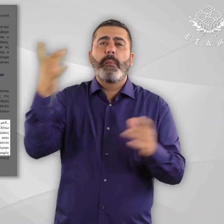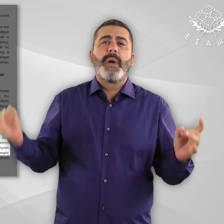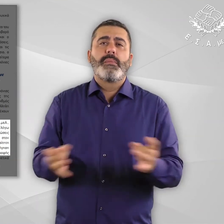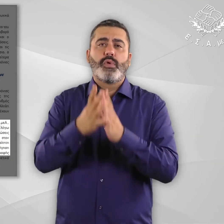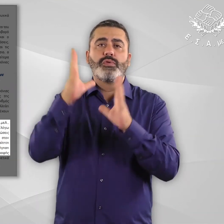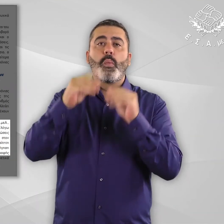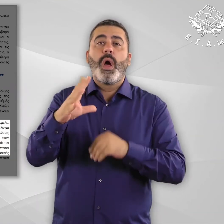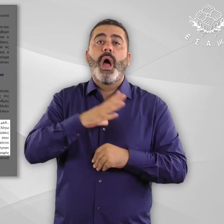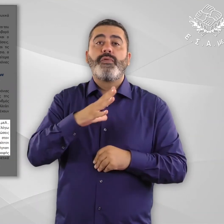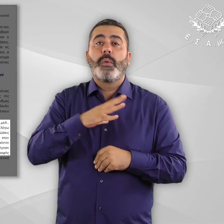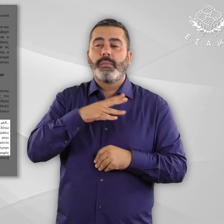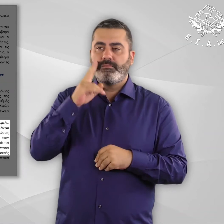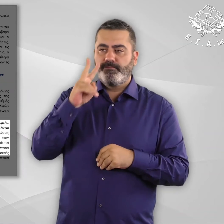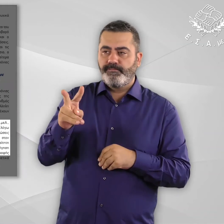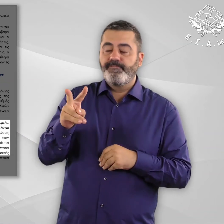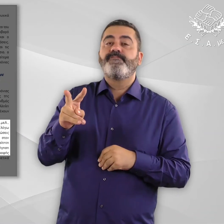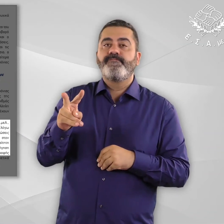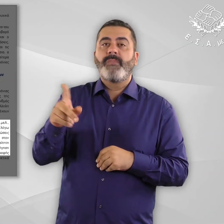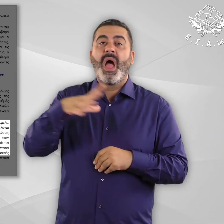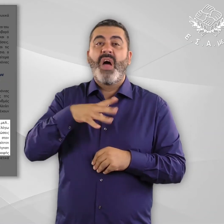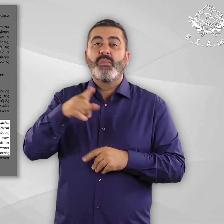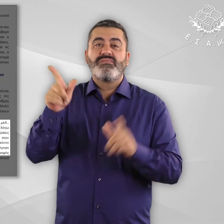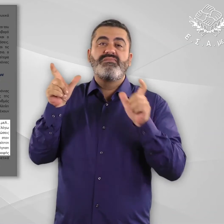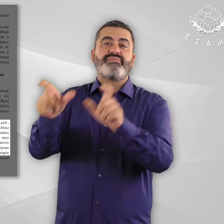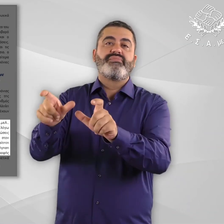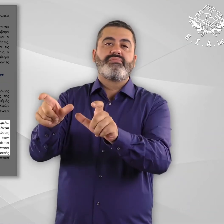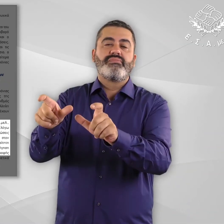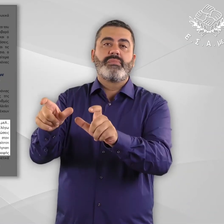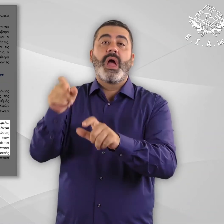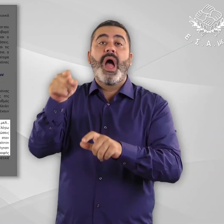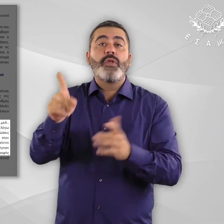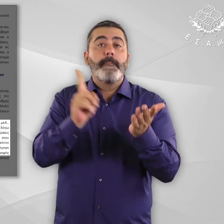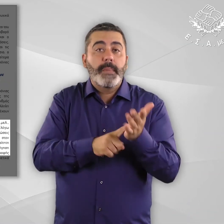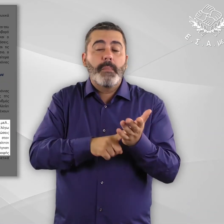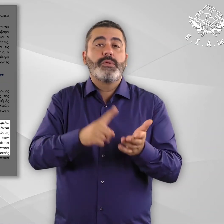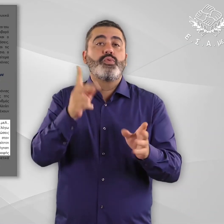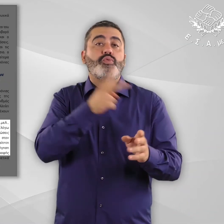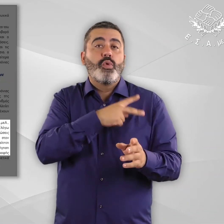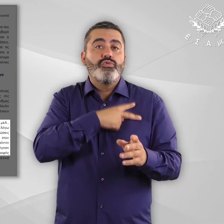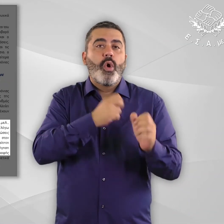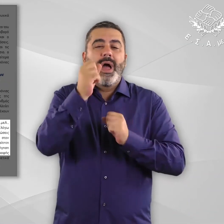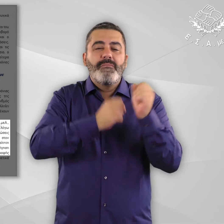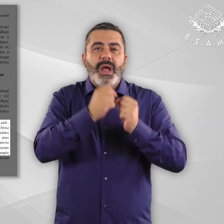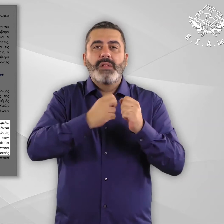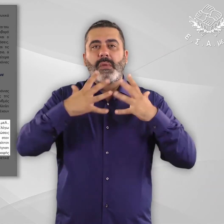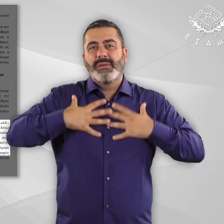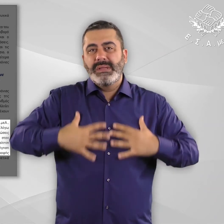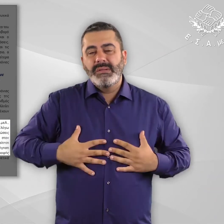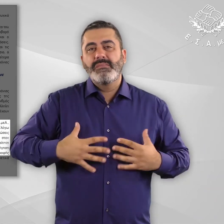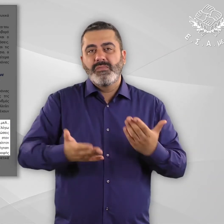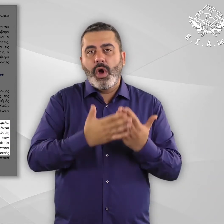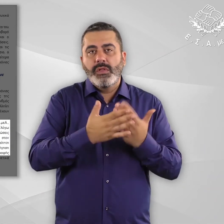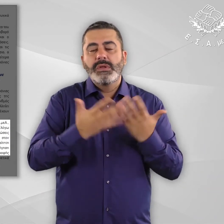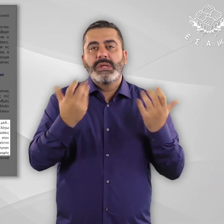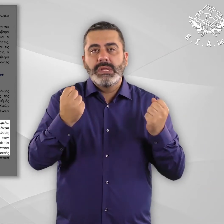αναπηρίας ή και χρόνιας πάθησης, υπάρχουν αρκετές περιπτώσεις ατόμων τα οποία στερούνται την πρόσβαση, όχι μόνο στον